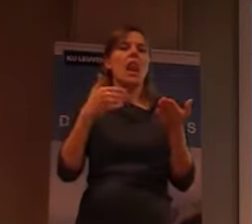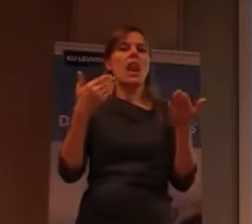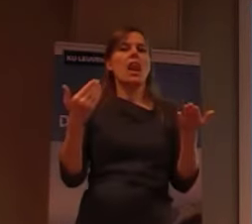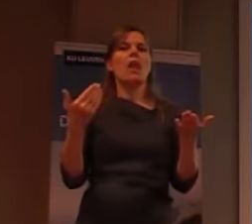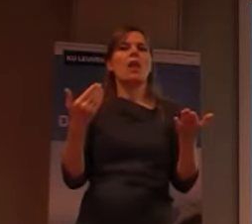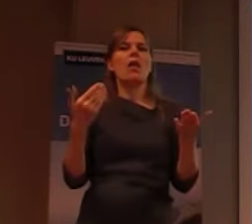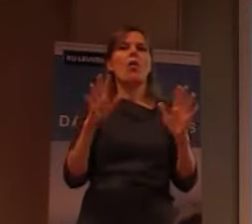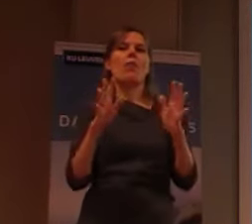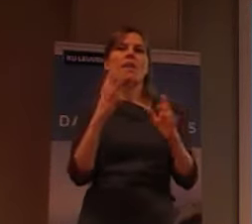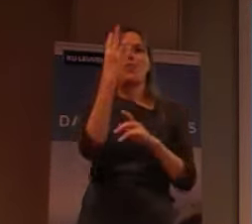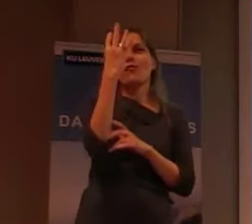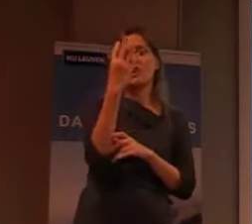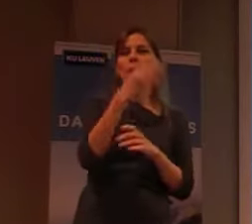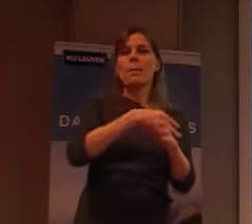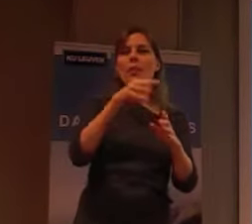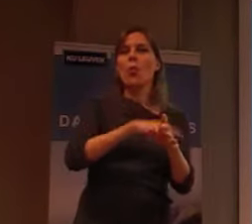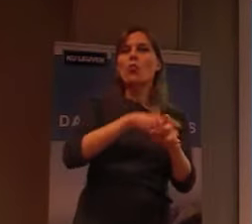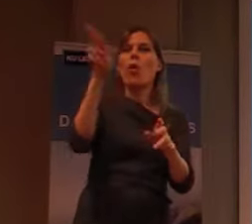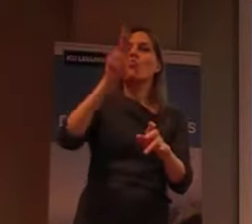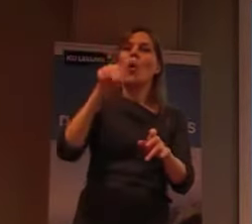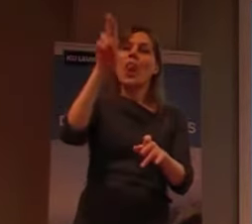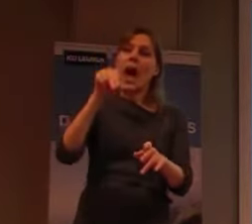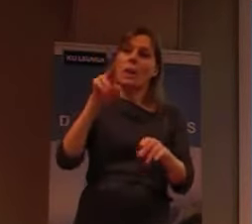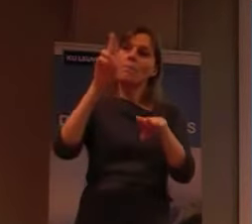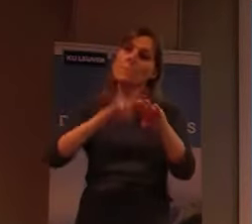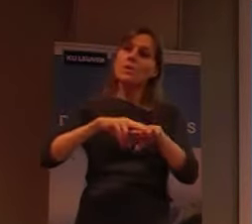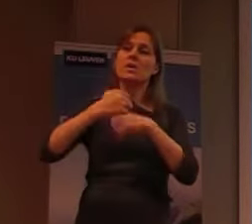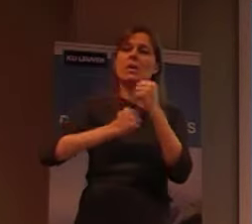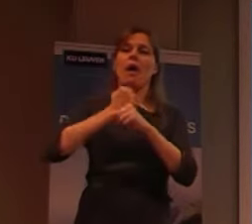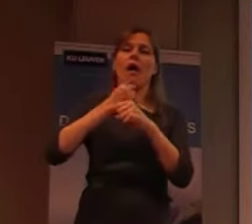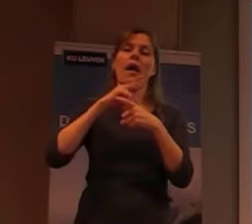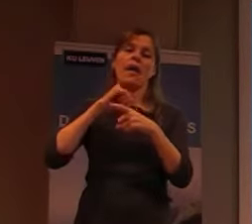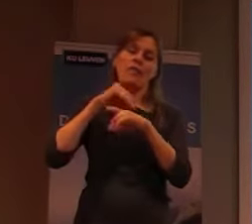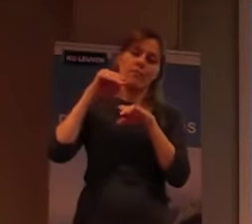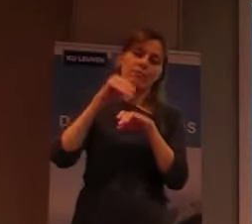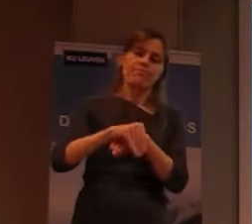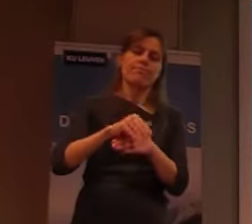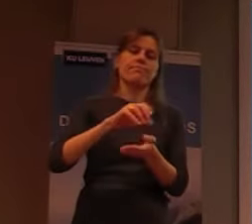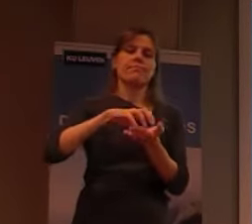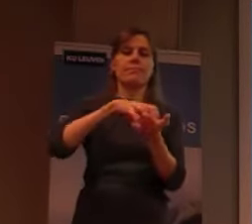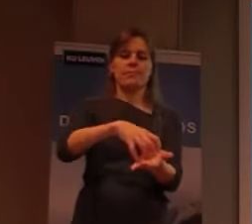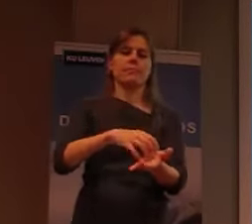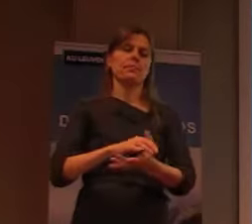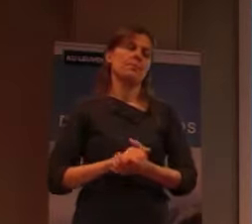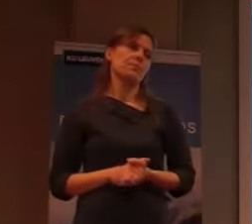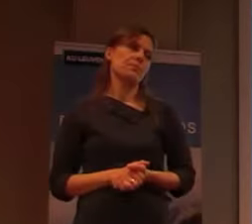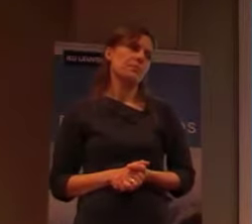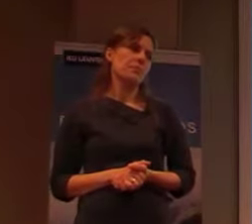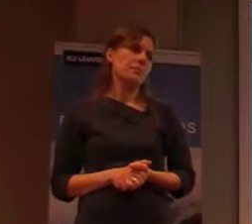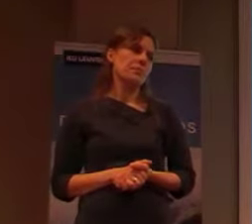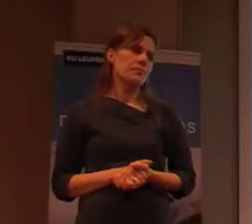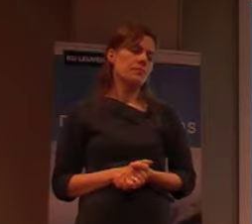er wordt ongeveer, 4 miljoen dollar, per jaar, wordt er in die ziekte gestoken. Dan, in de jaren 80,